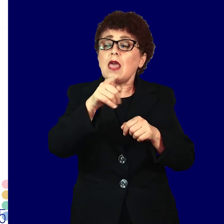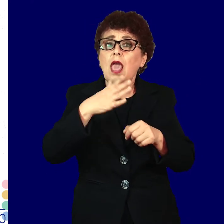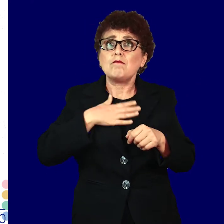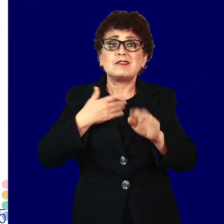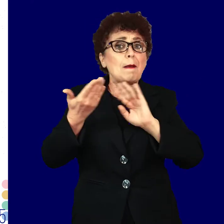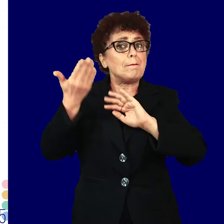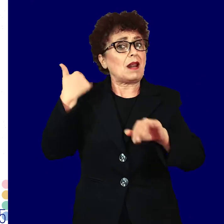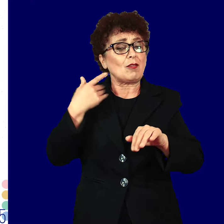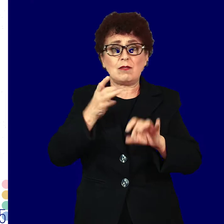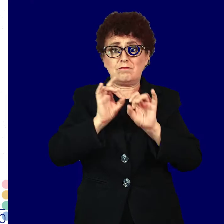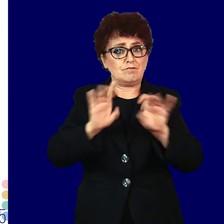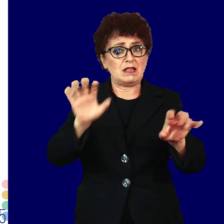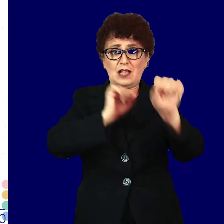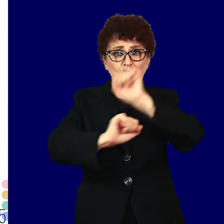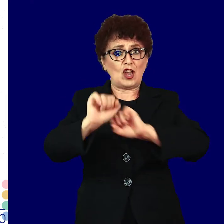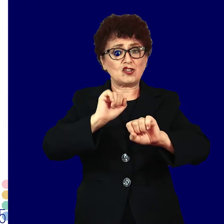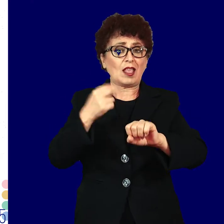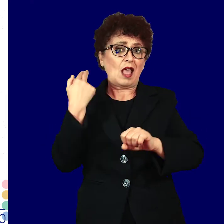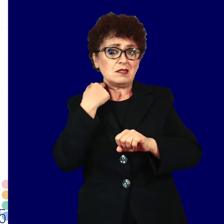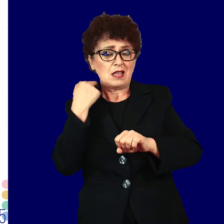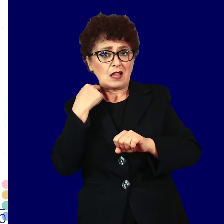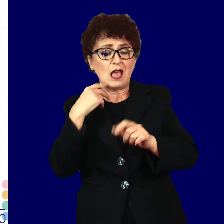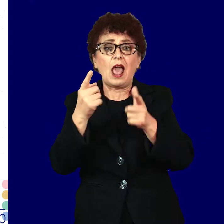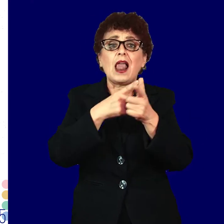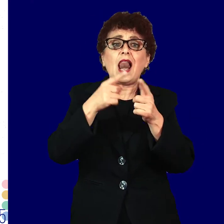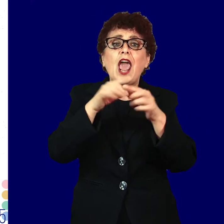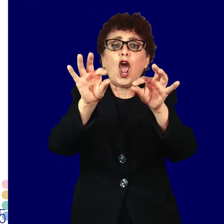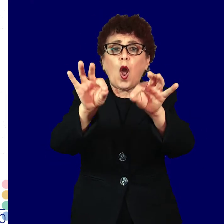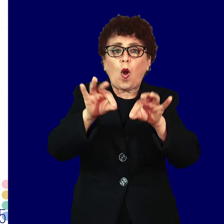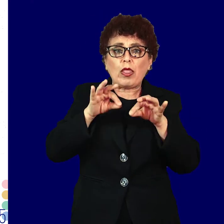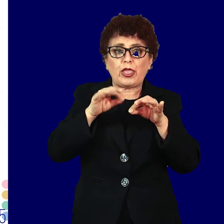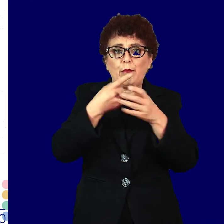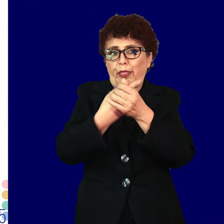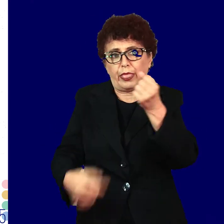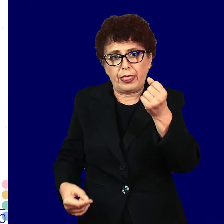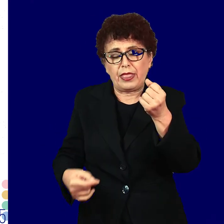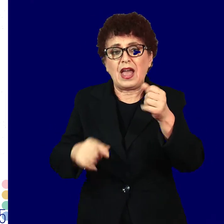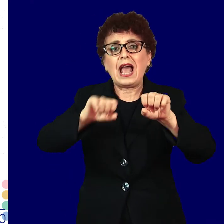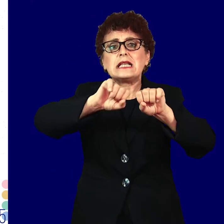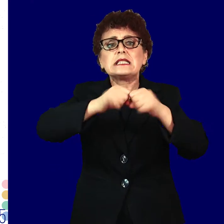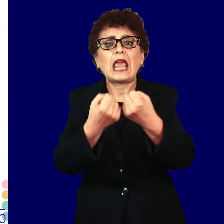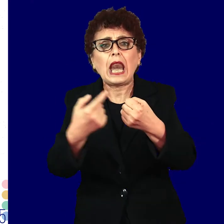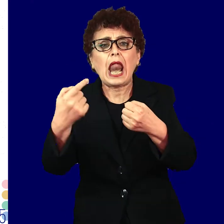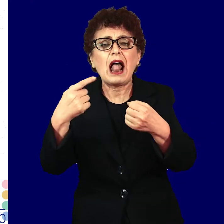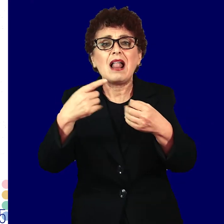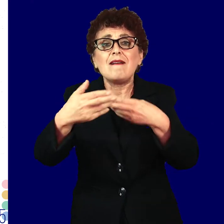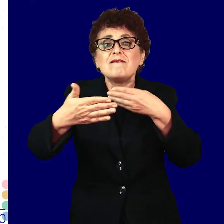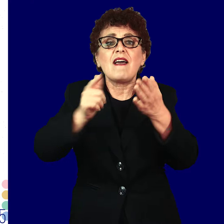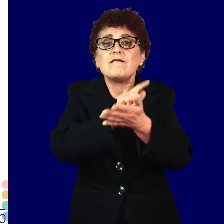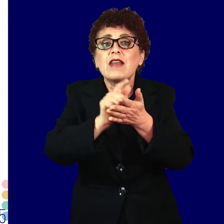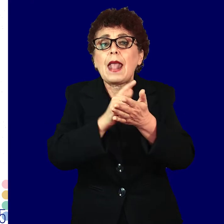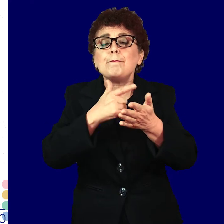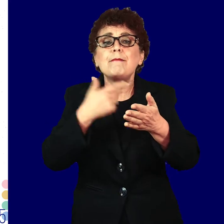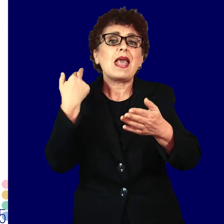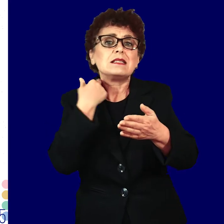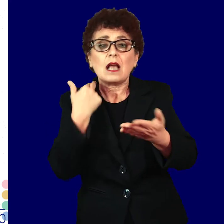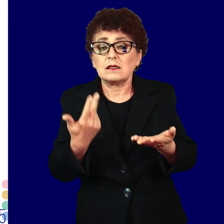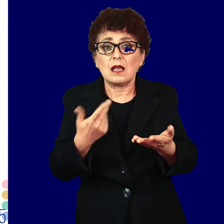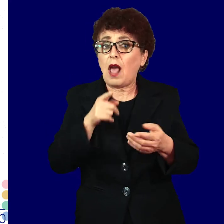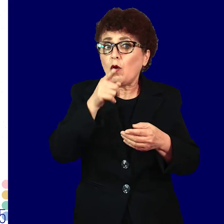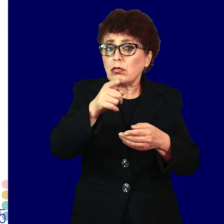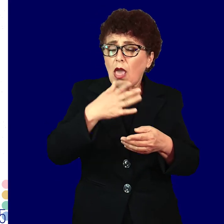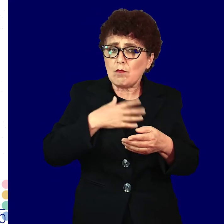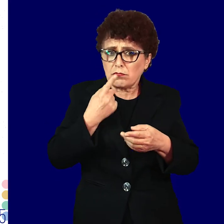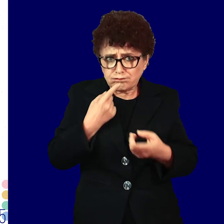незаштитени сексуални односи или кон домот се лизнал или се скинал во текот на односот. Ако имате